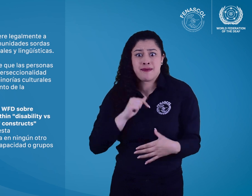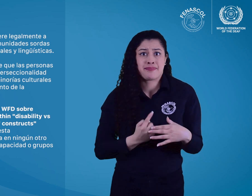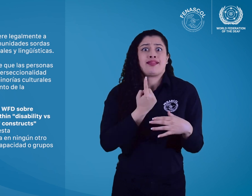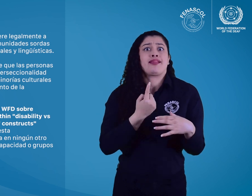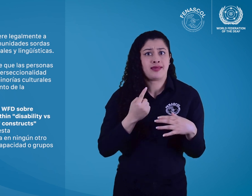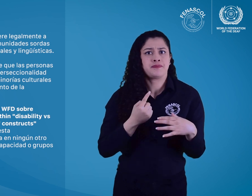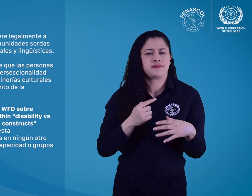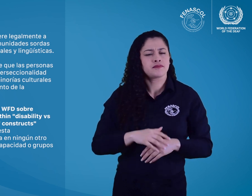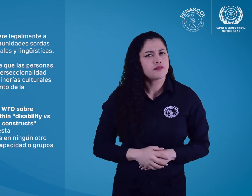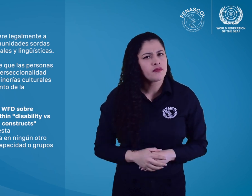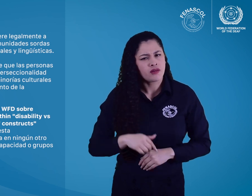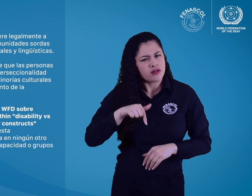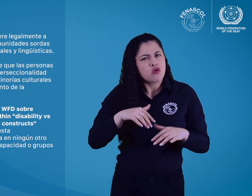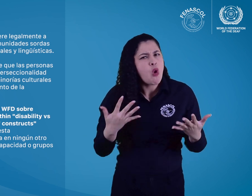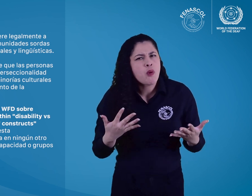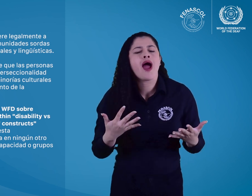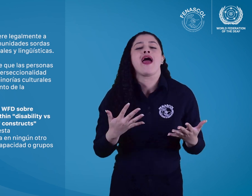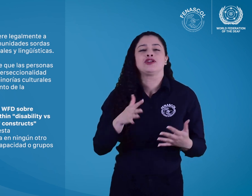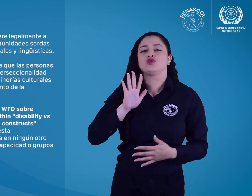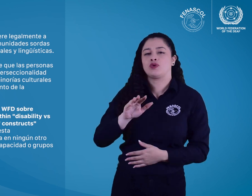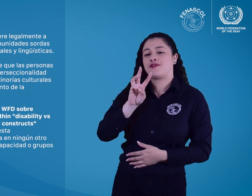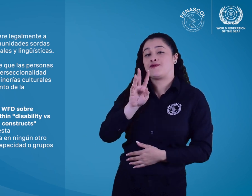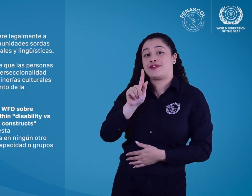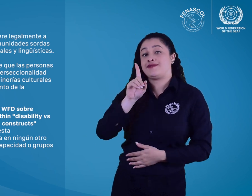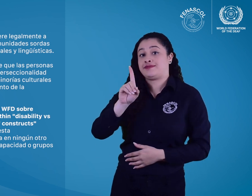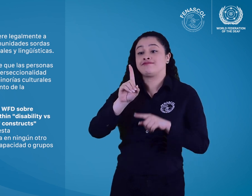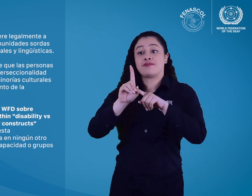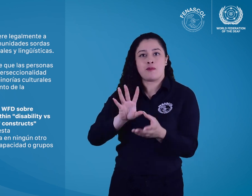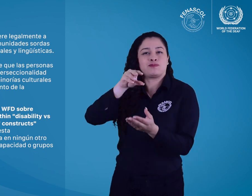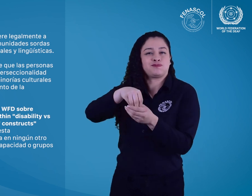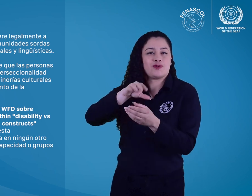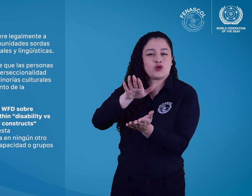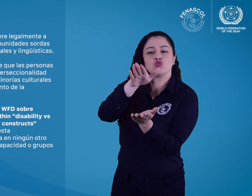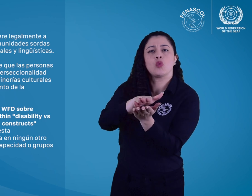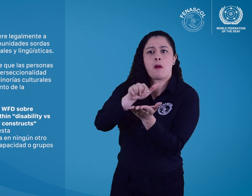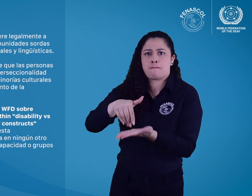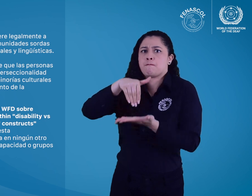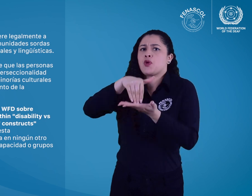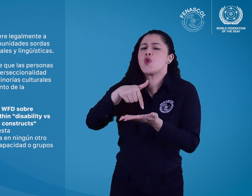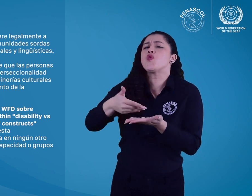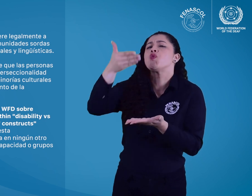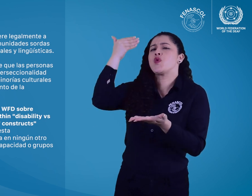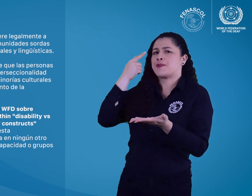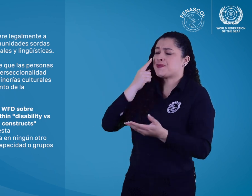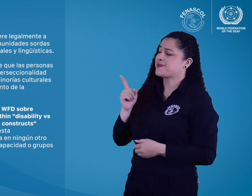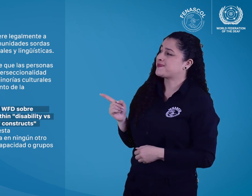El documento o deposición de la WFD sobre el tema que aparece en